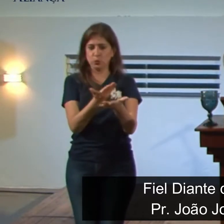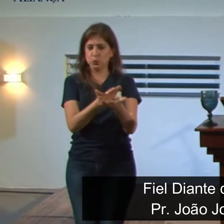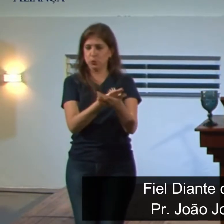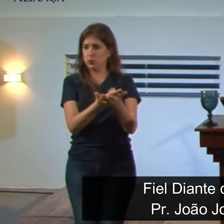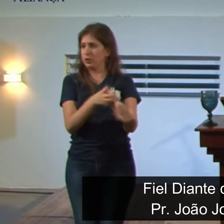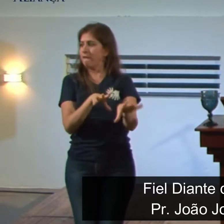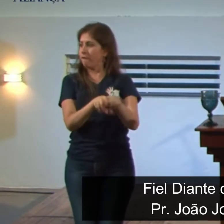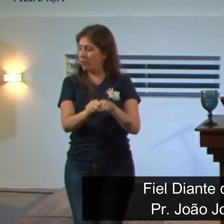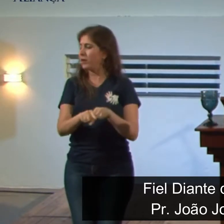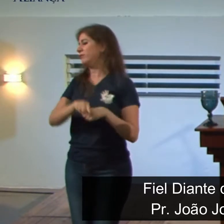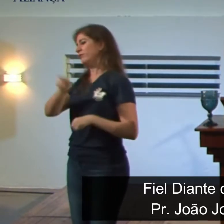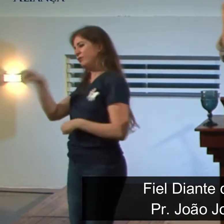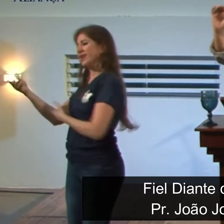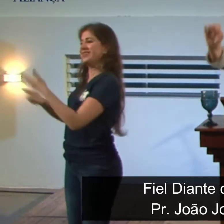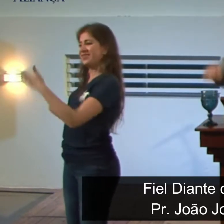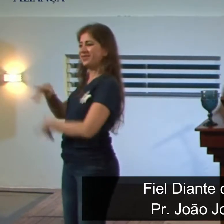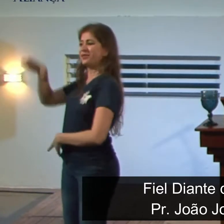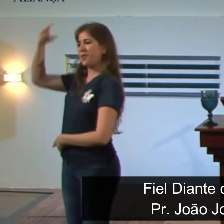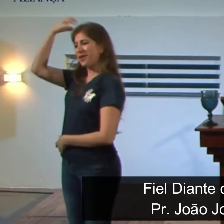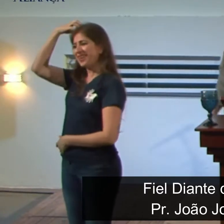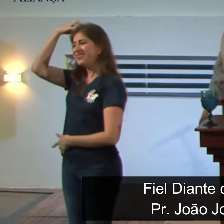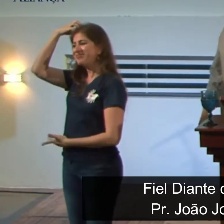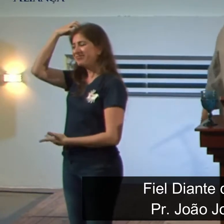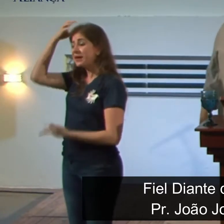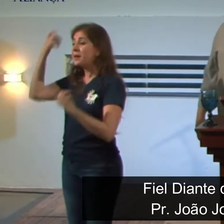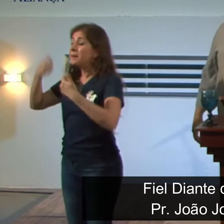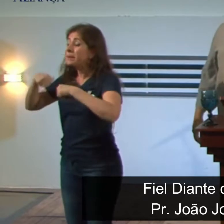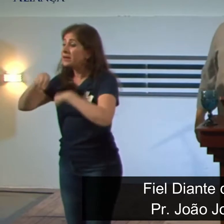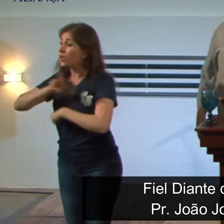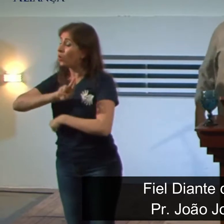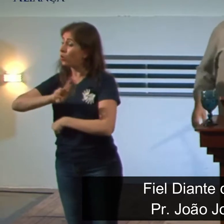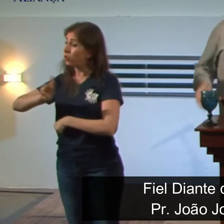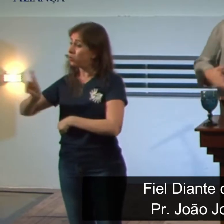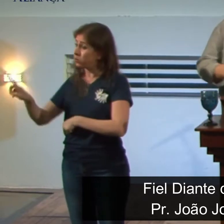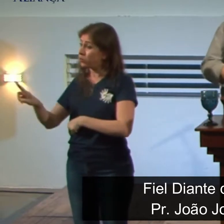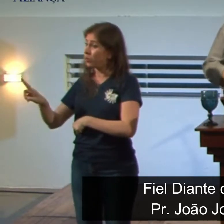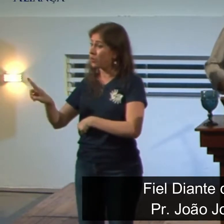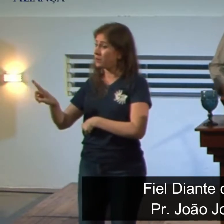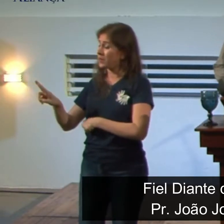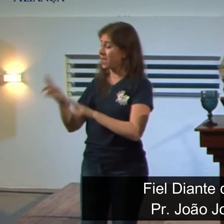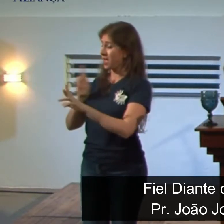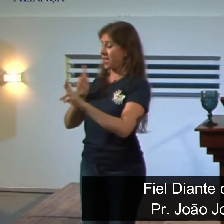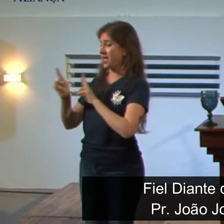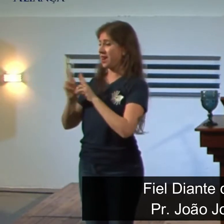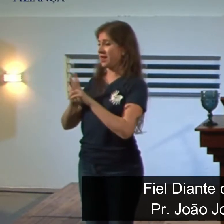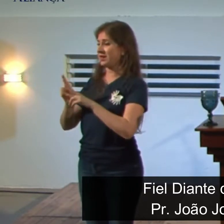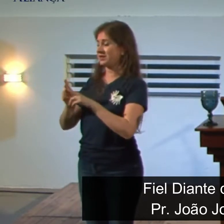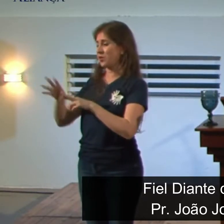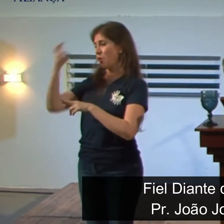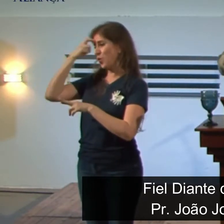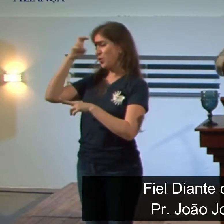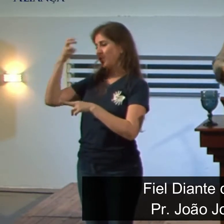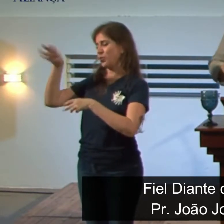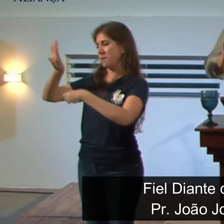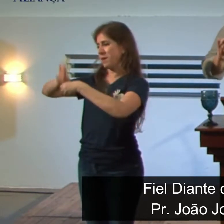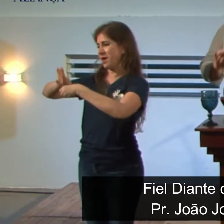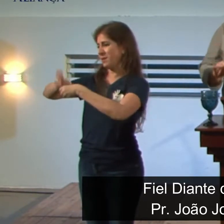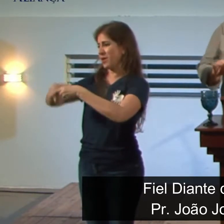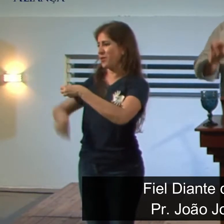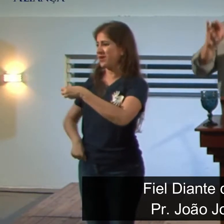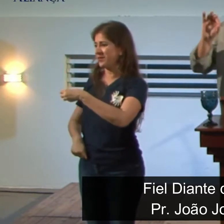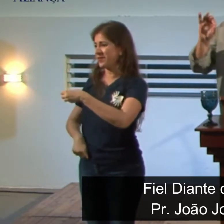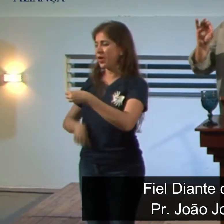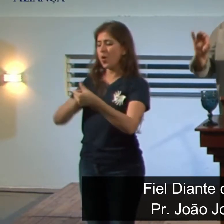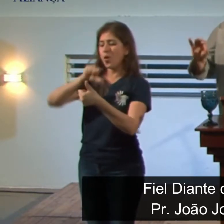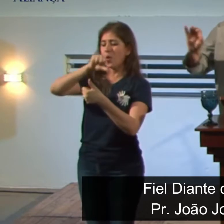Ter nomes relacionados à cultura babilônica. Nós vimos aqui que Daniel mudou para Bel